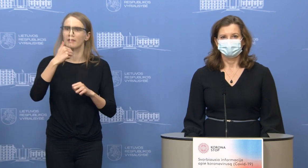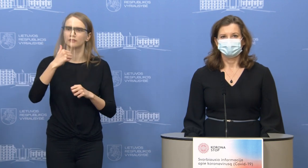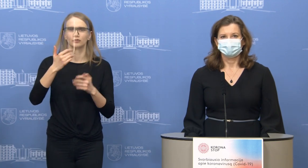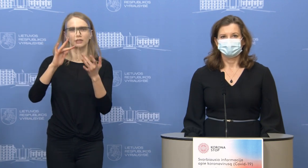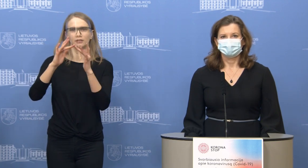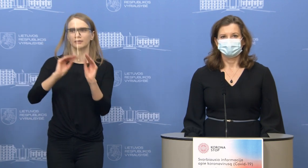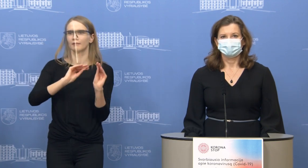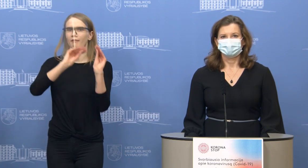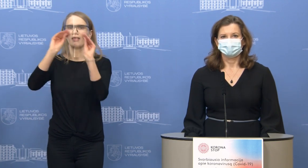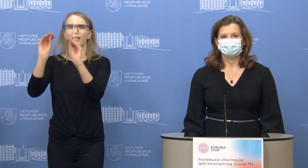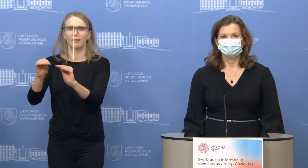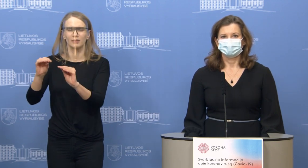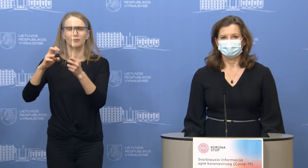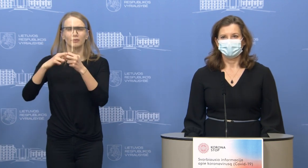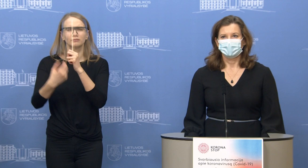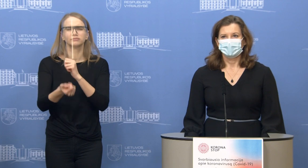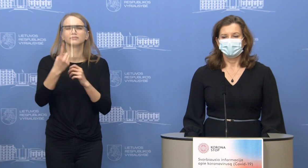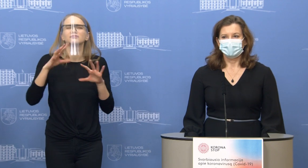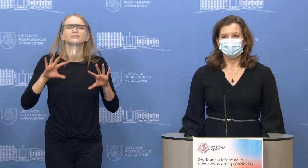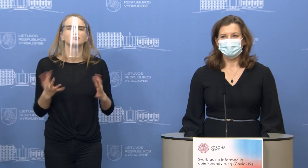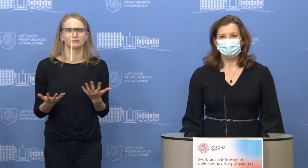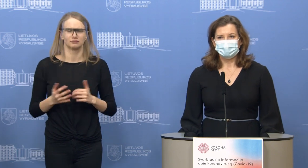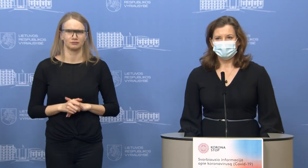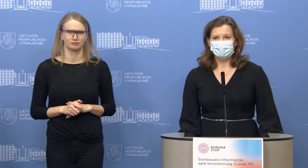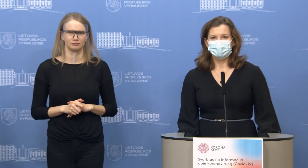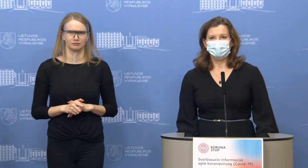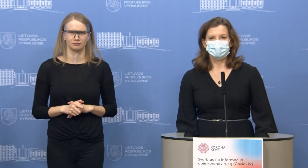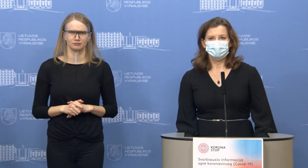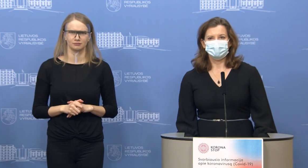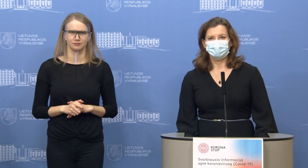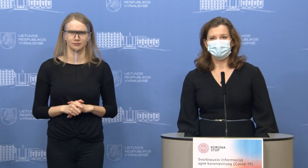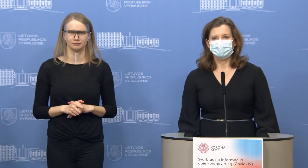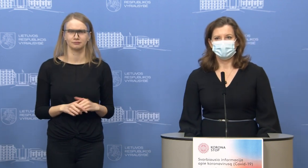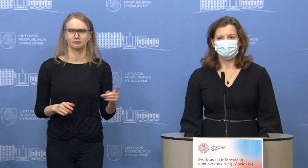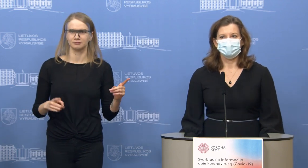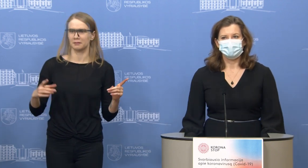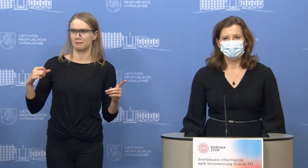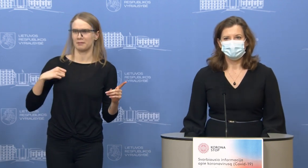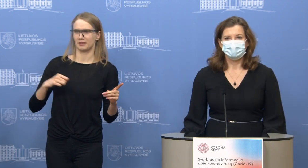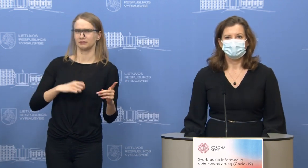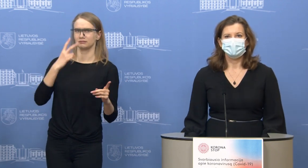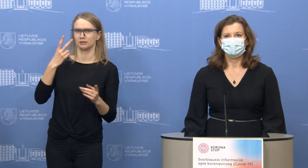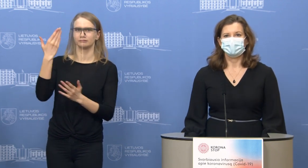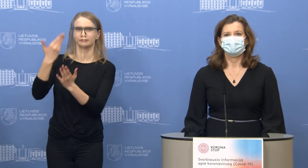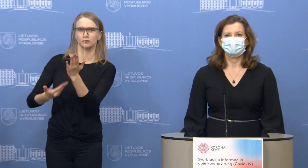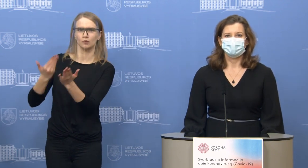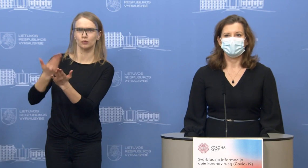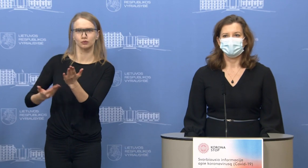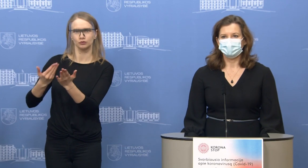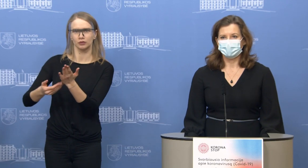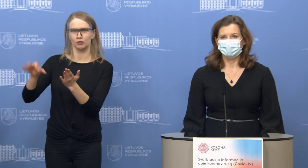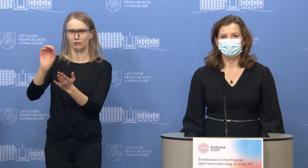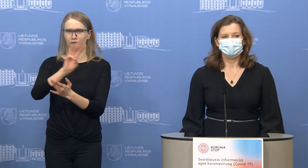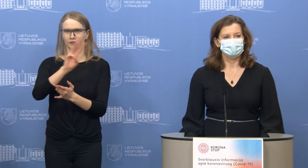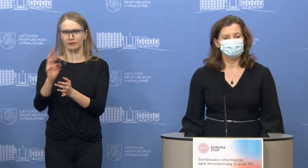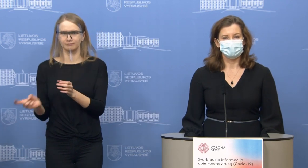elektroninę erdvę, kokių klausimų kyla jiems. Taip, mes matydami pačių konsultacijų. Konsultacijų įvykia labai